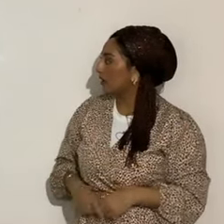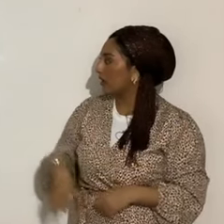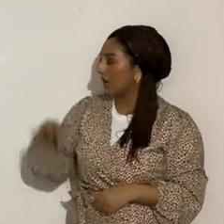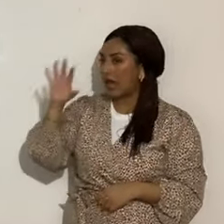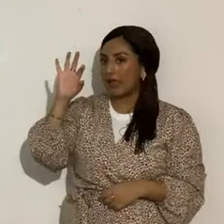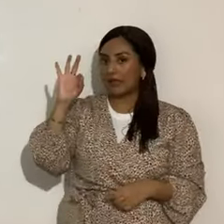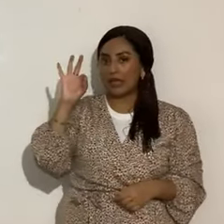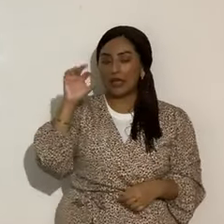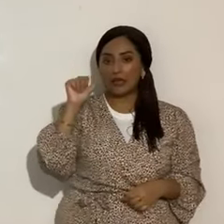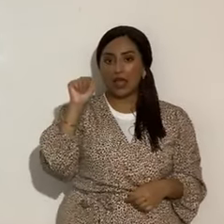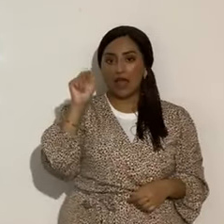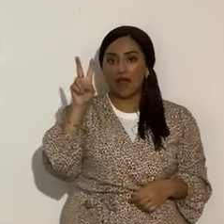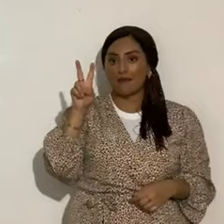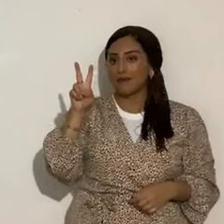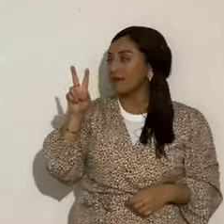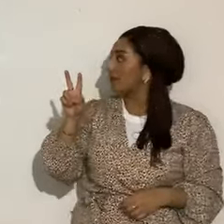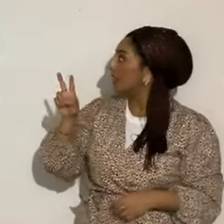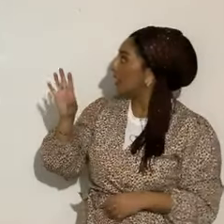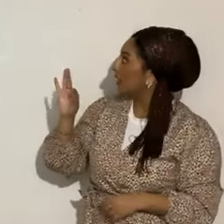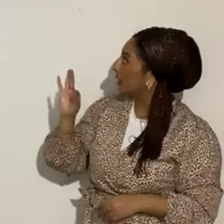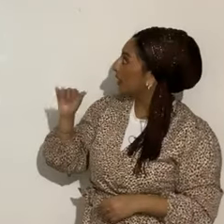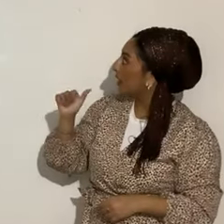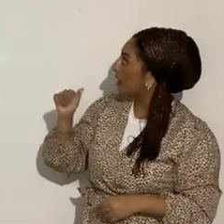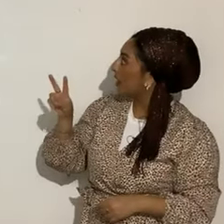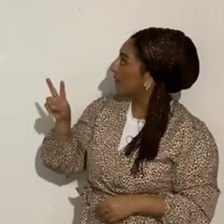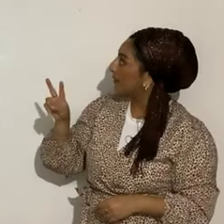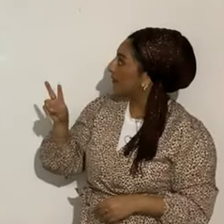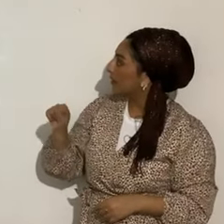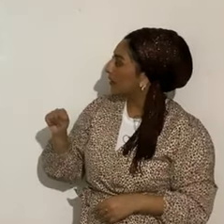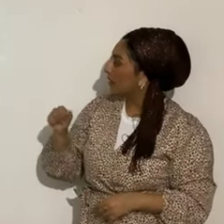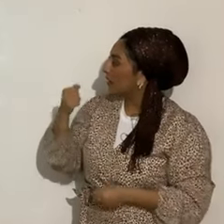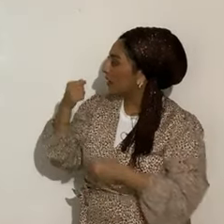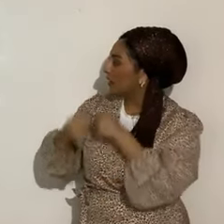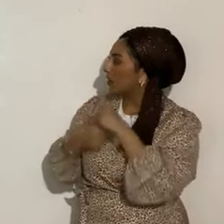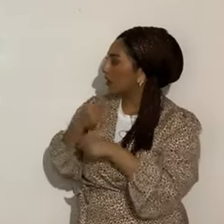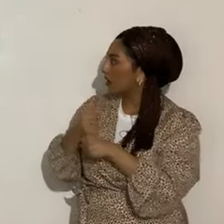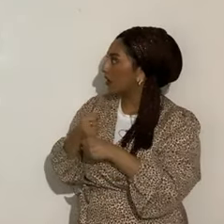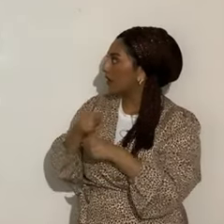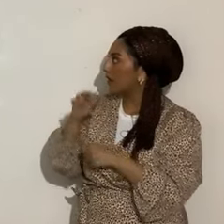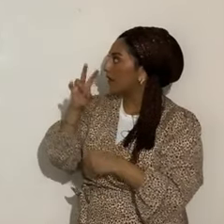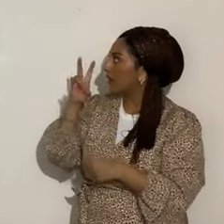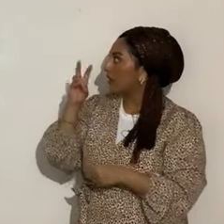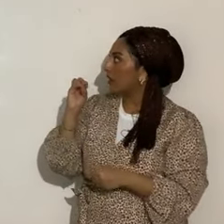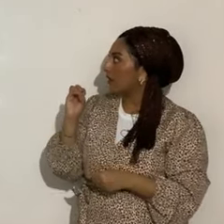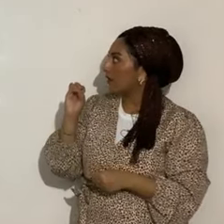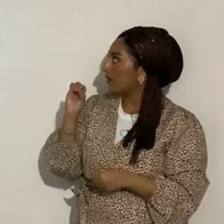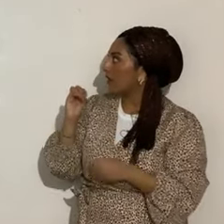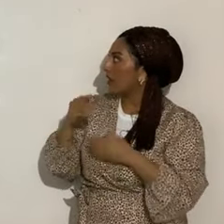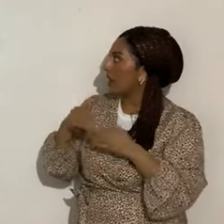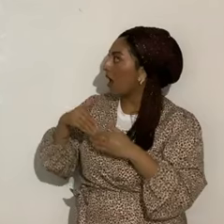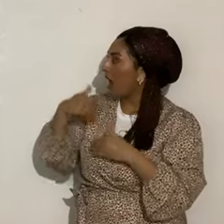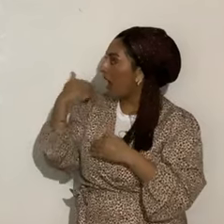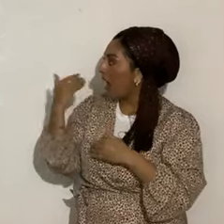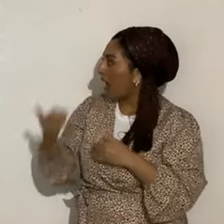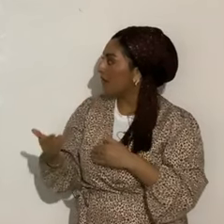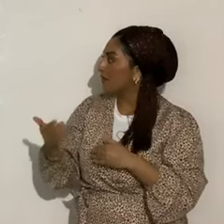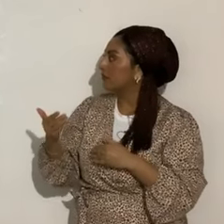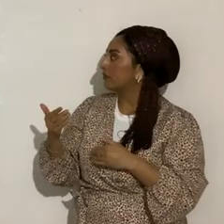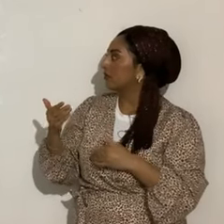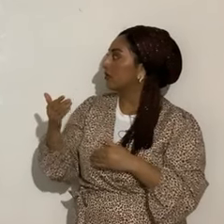Af, Isha' Be'af, del año 70, después de nuestro gran señor, ahí lo está señalando nuestro